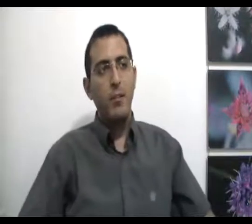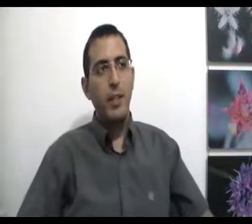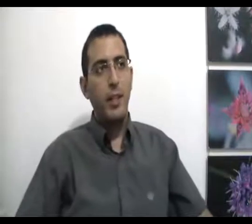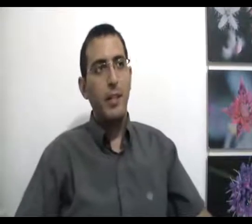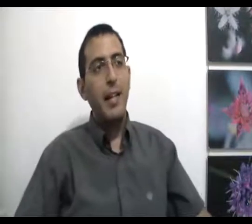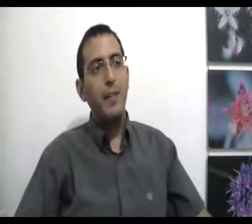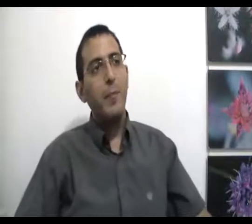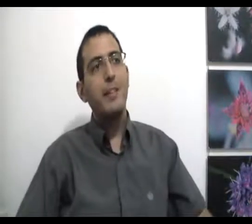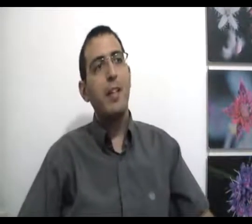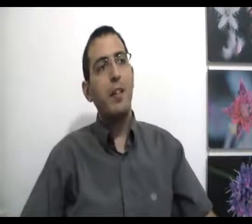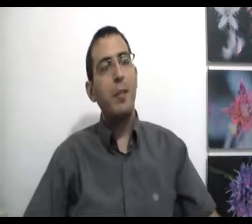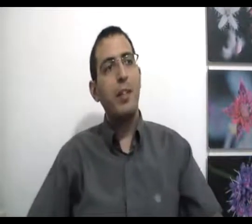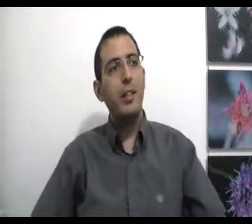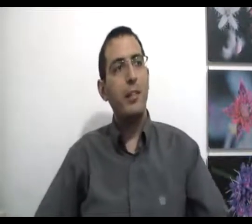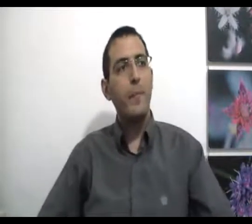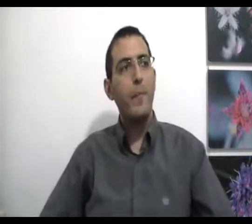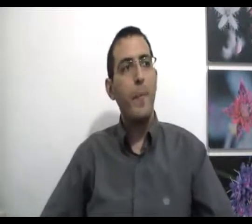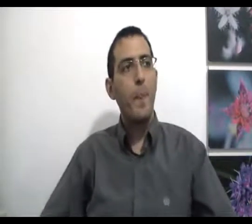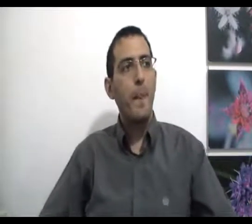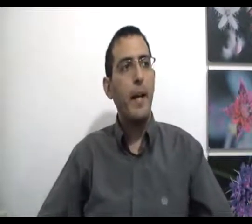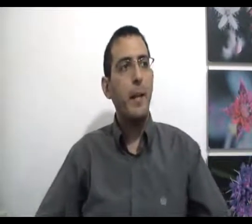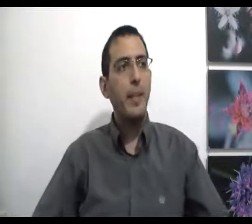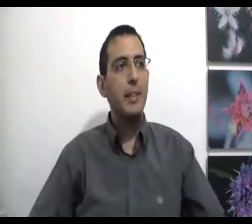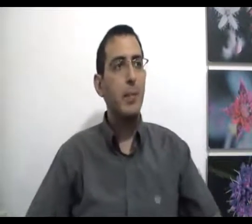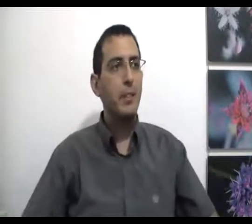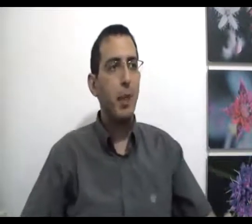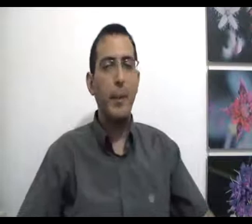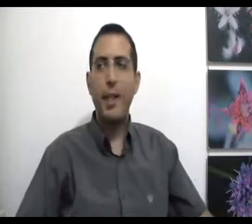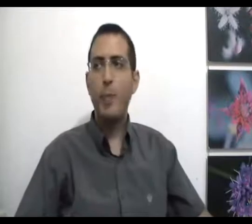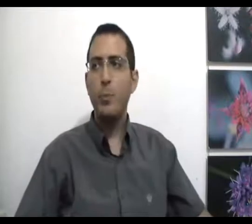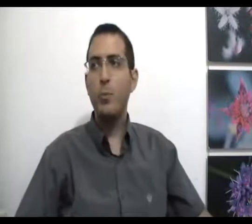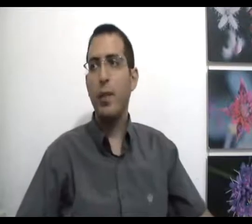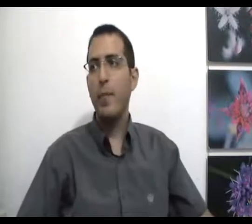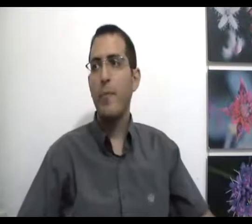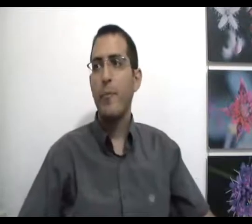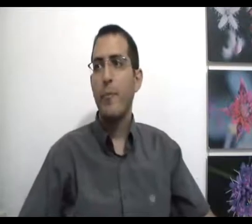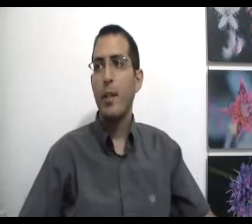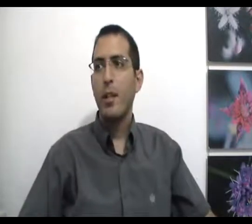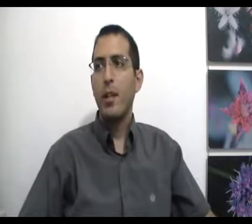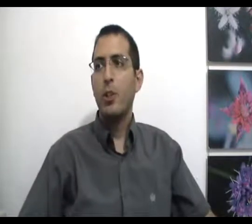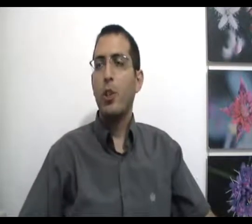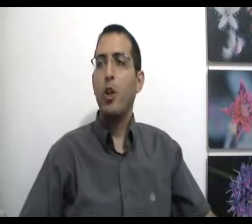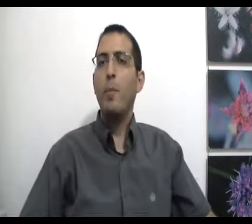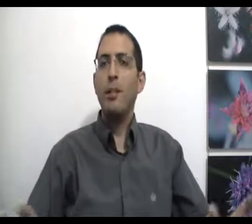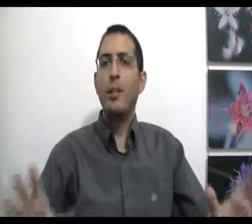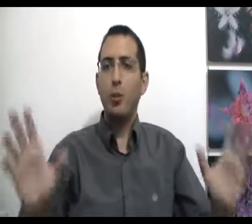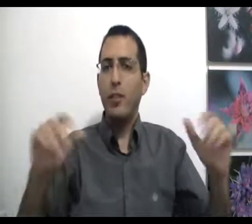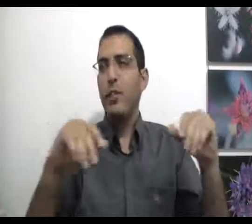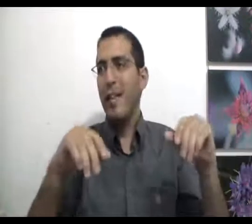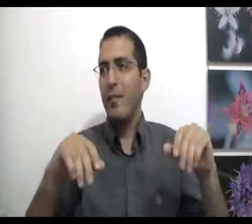וכדי להבין מה זה אהבה אמיתית אני בעצם אסביר בדרך מאוד פשוטה שכל מה שאתה חושב שזה אהבה